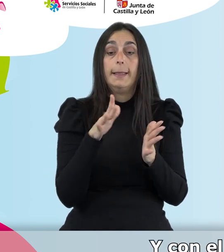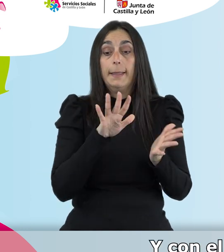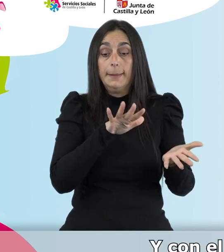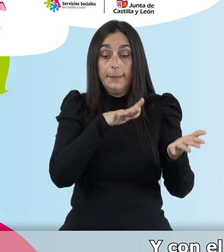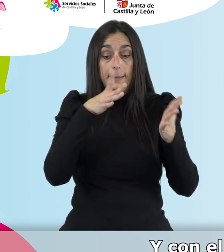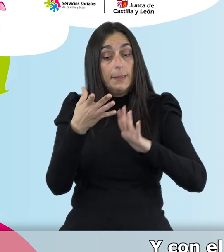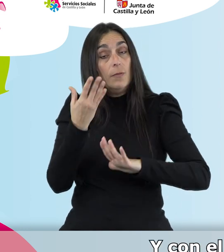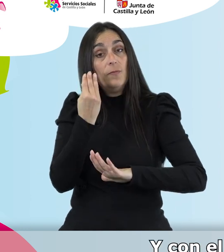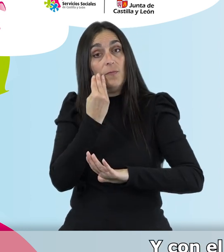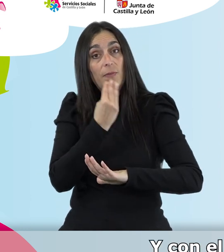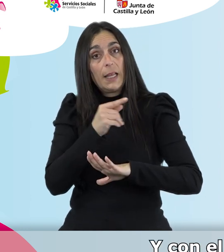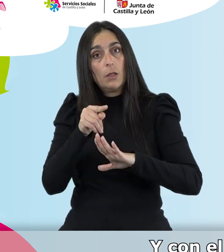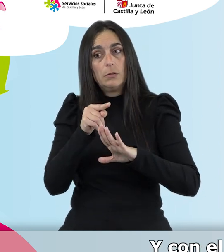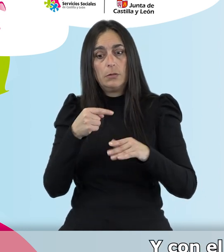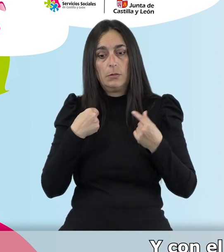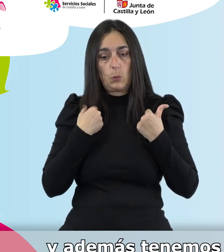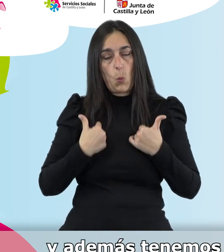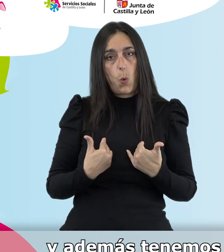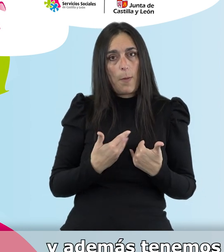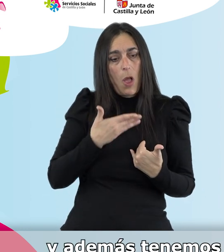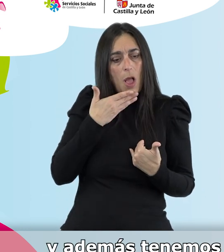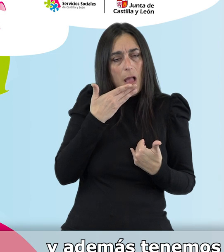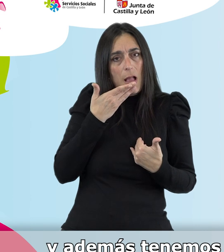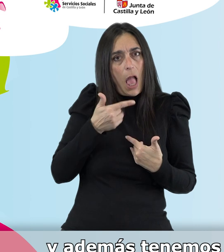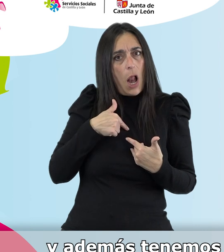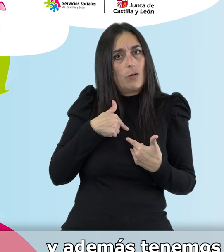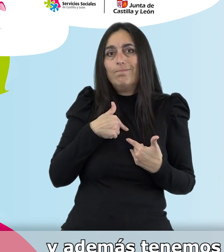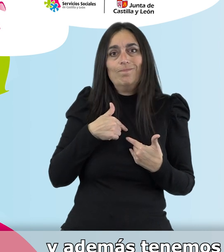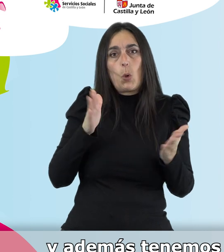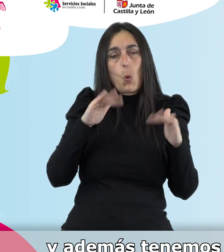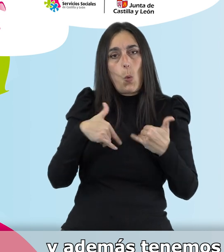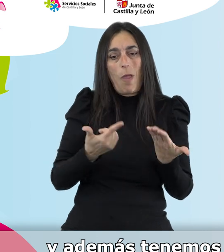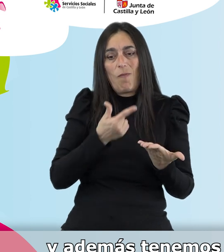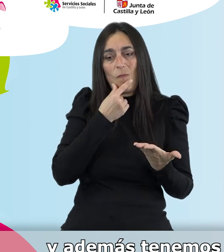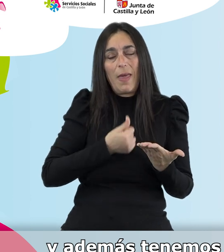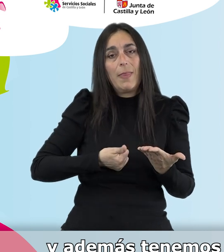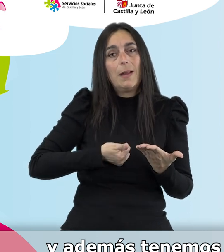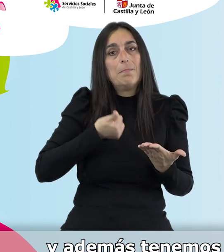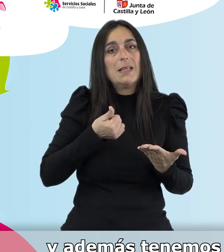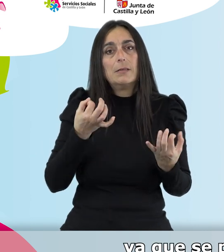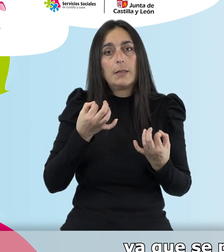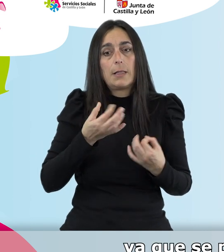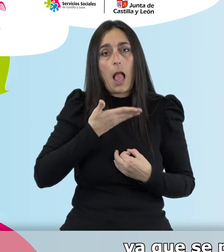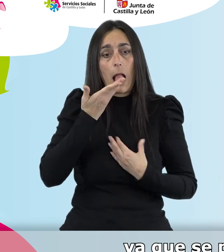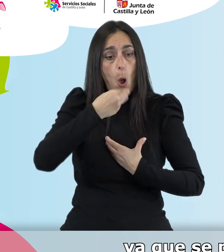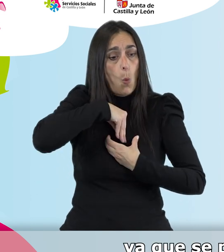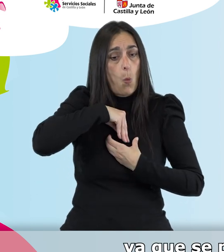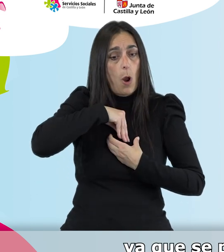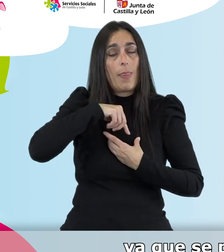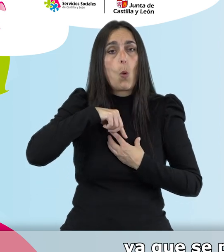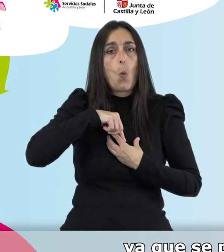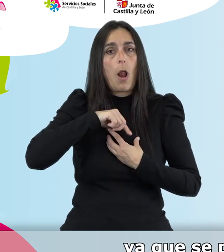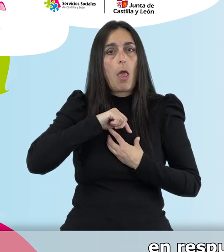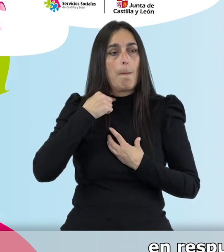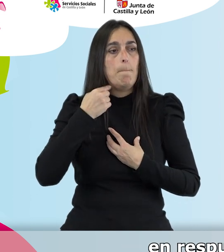frío, pues con el frío generamos menos calor y, además, tenemos mayor facilidad para perderlo, ya que se produce una